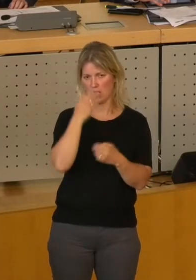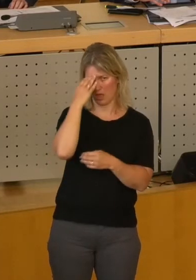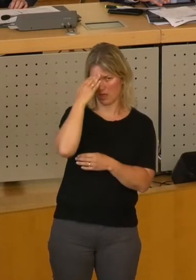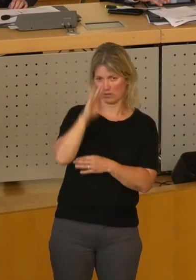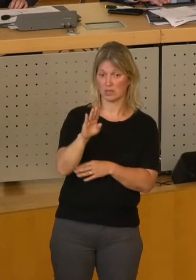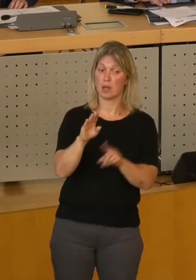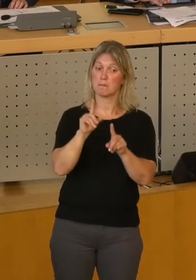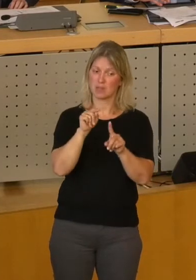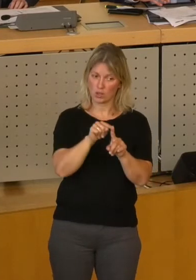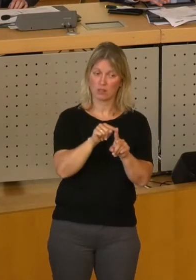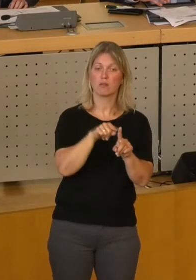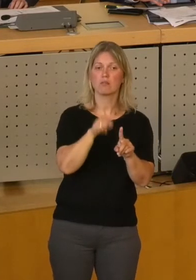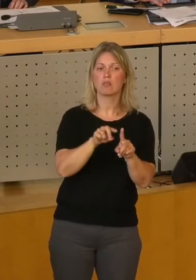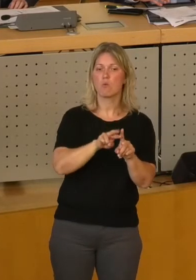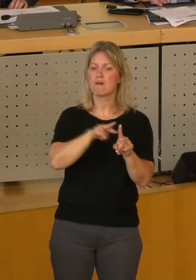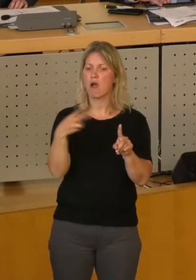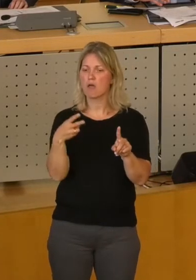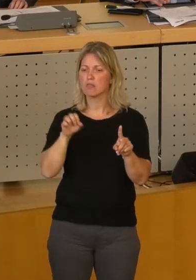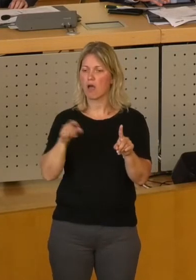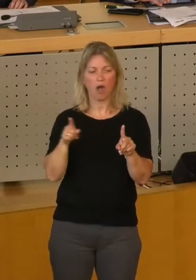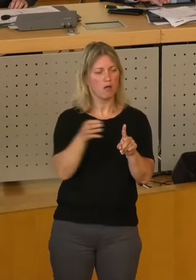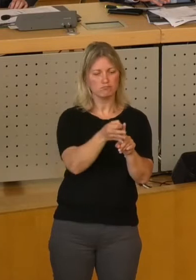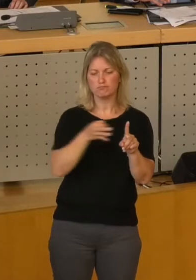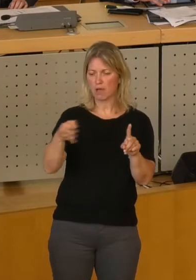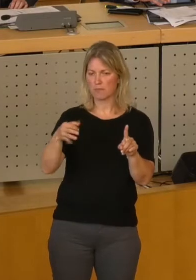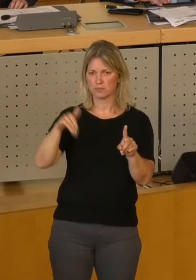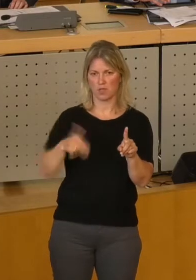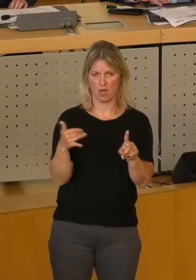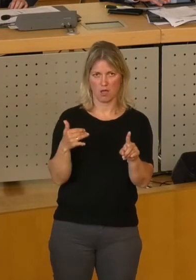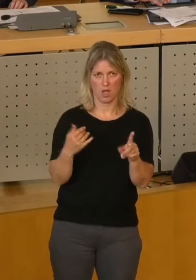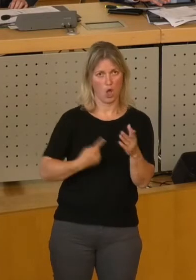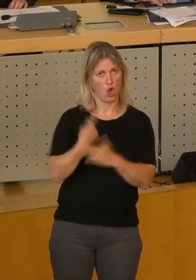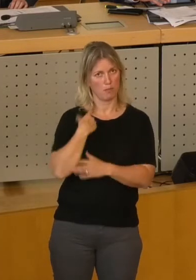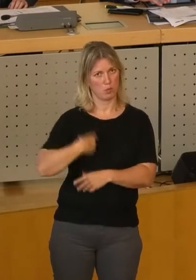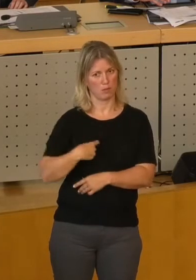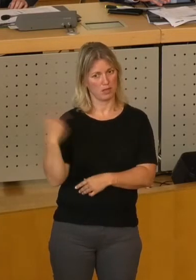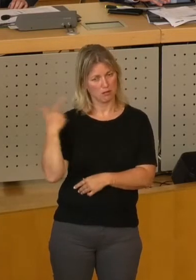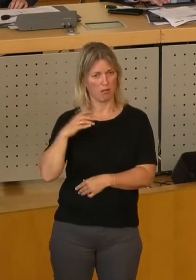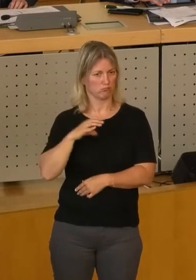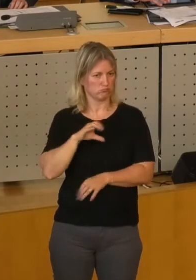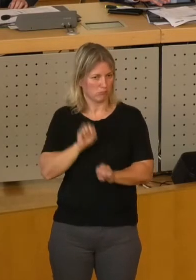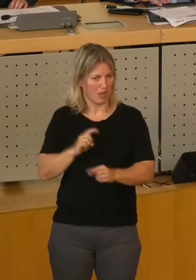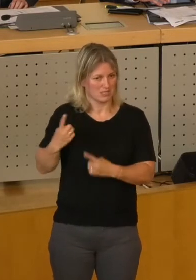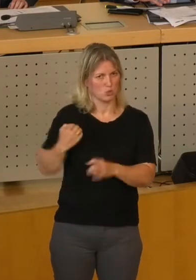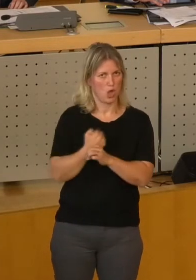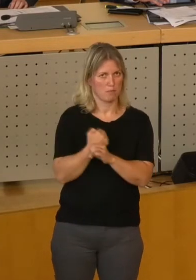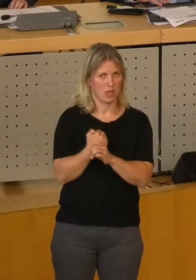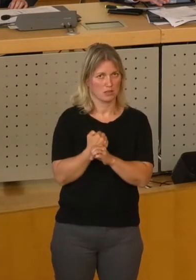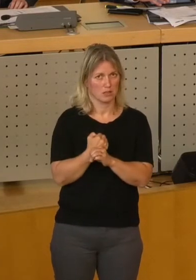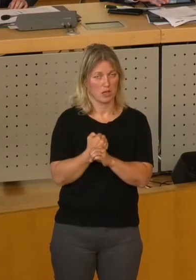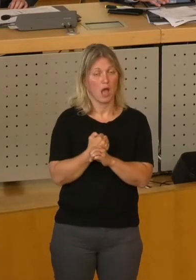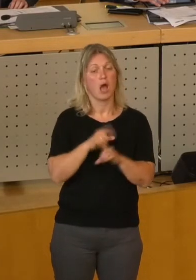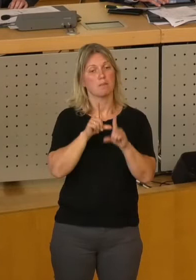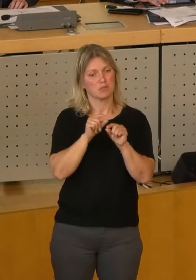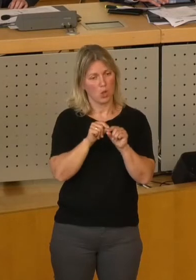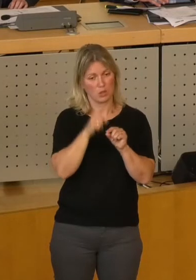in andere Möglichkeiten. Und diese Möglichkeit hat der Oberbürgermeister. Und die sollte er auch im Sinne einer effizienten Verwaltung